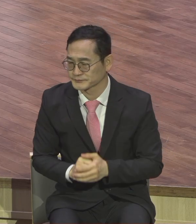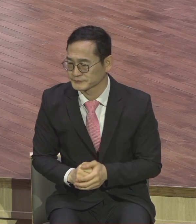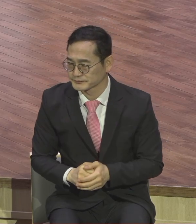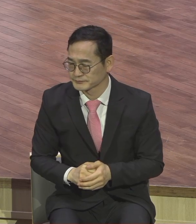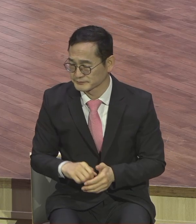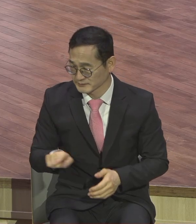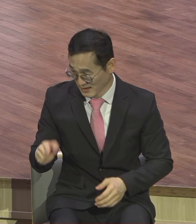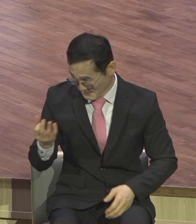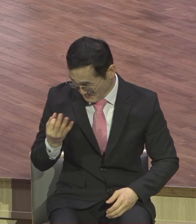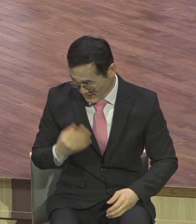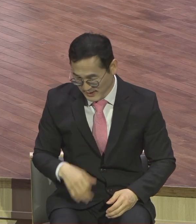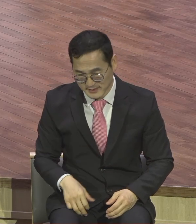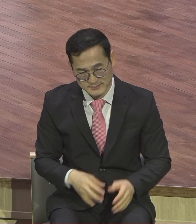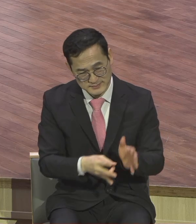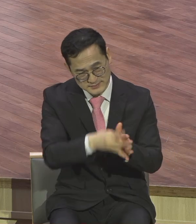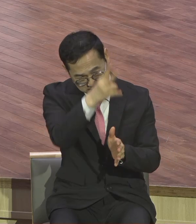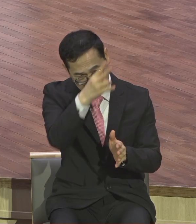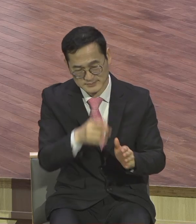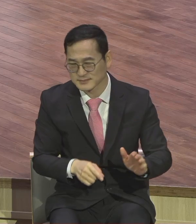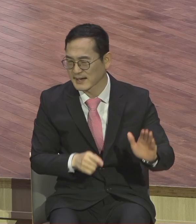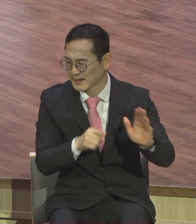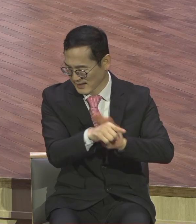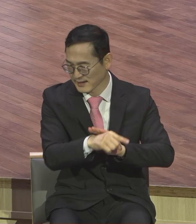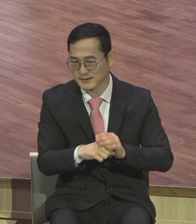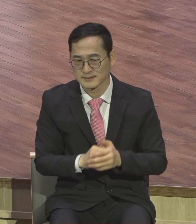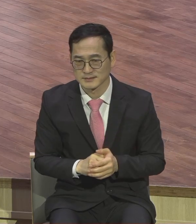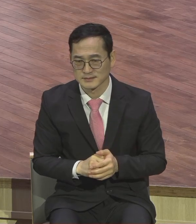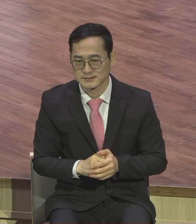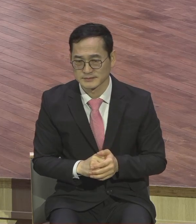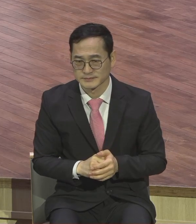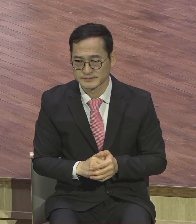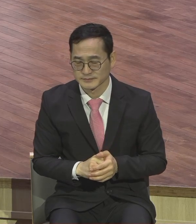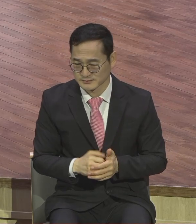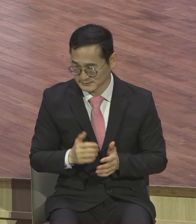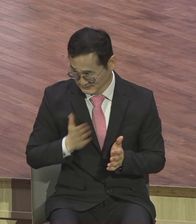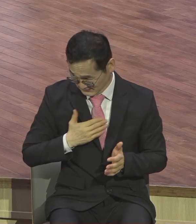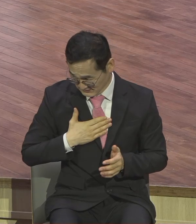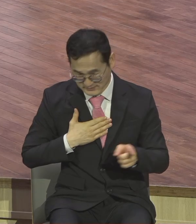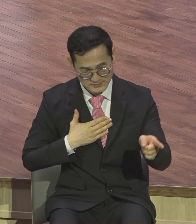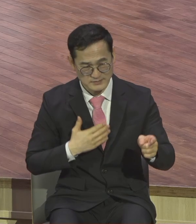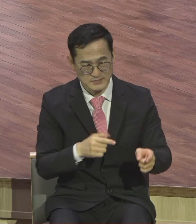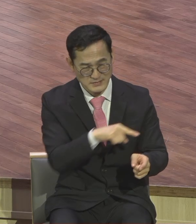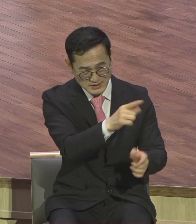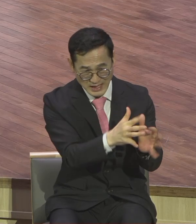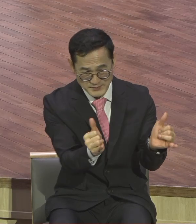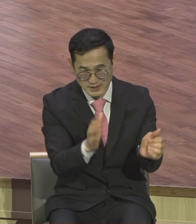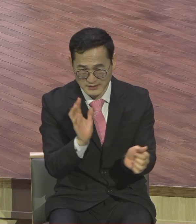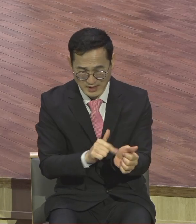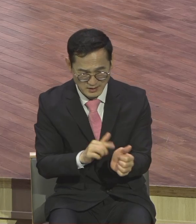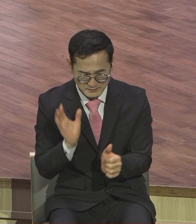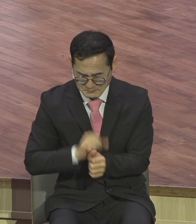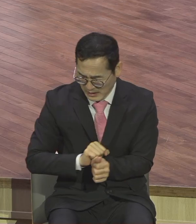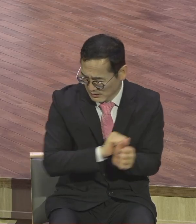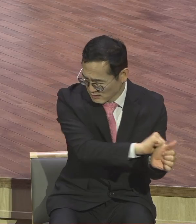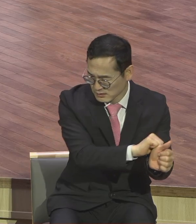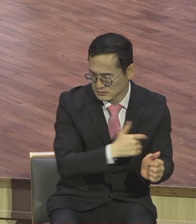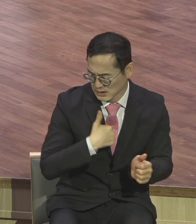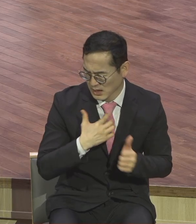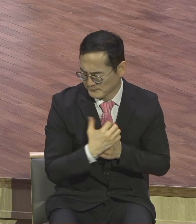대저상들과 스위관들에게 넘겨지매 그들이 죽이기로 결의하고 이방인들에게 넘겨주어 그를 조롱하며